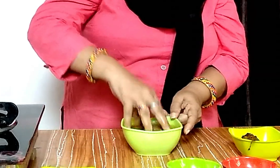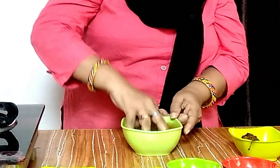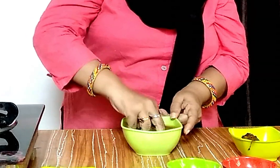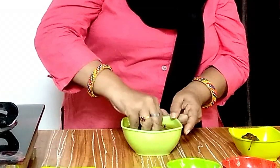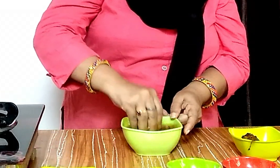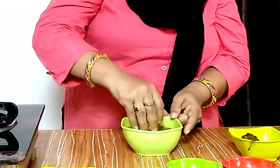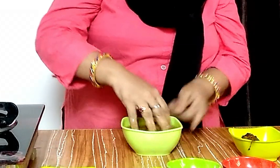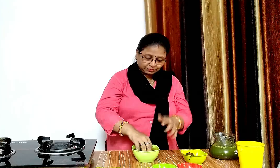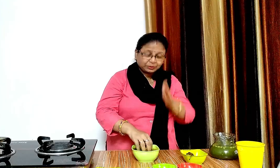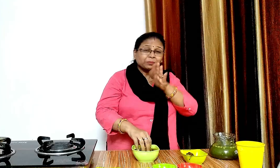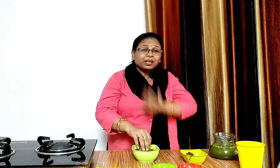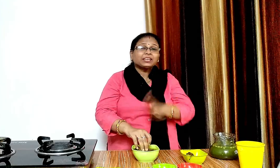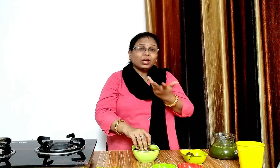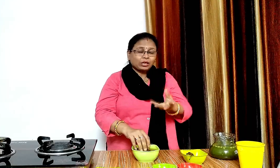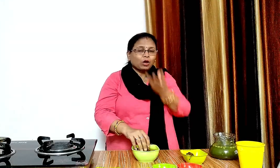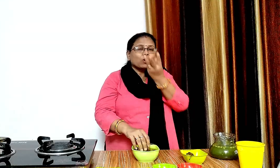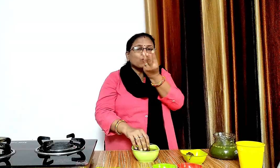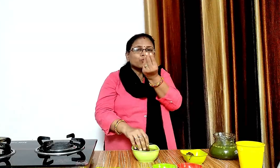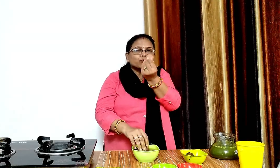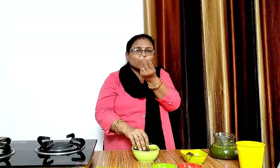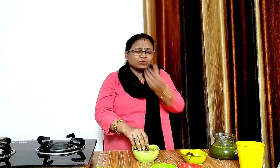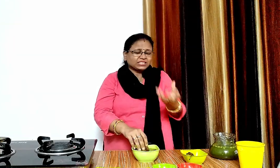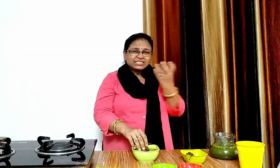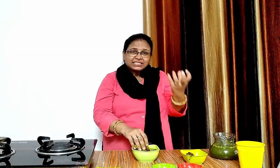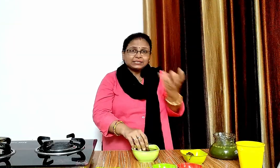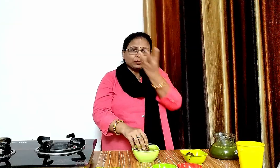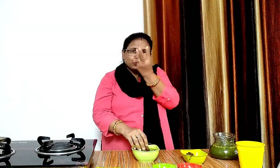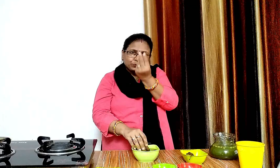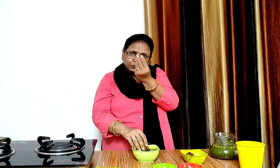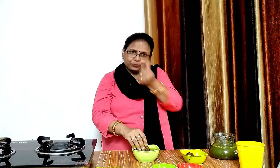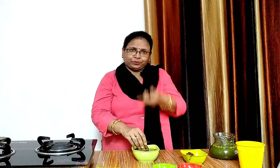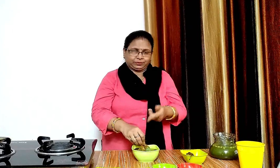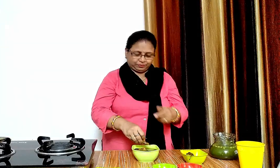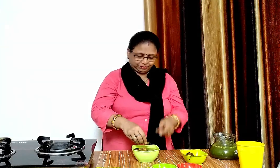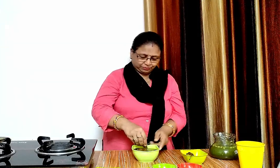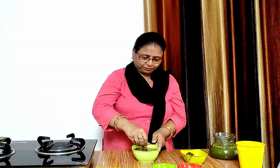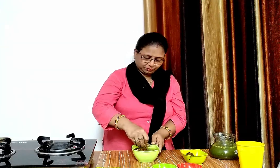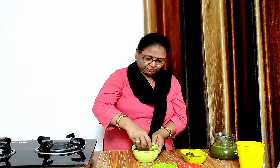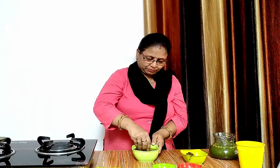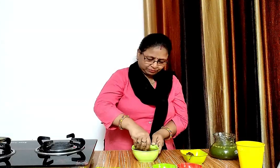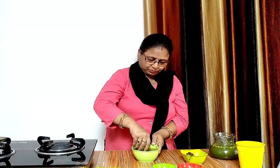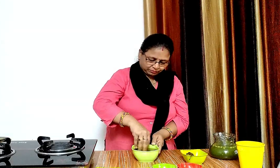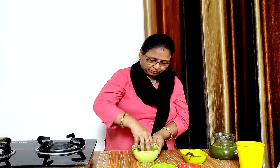हमने इसको पानी में इसलिए फिको कर रखाता ताकि ये सॉफ्ट हो जाया और इसका पल्प इसलिए निकाला जा सके